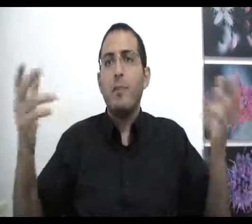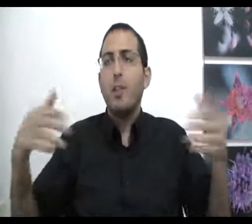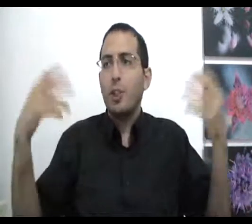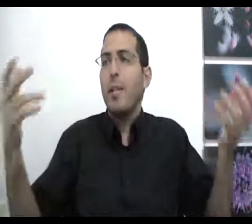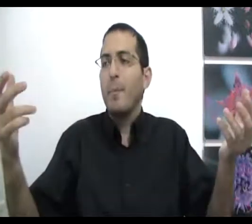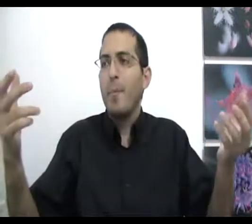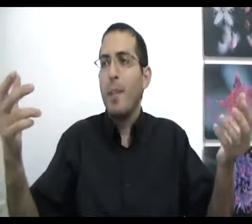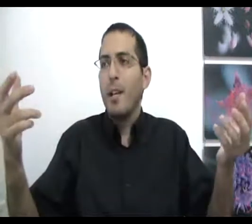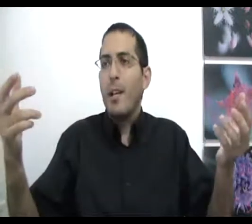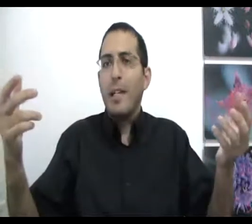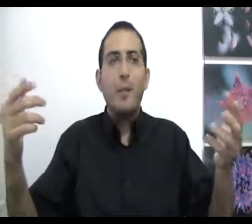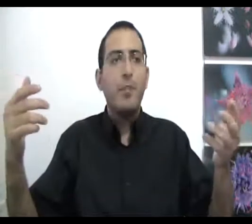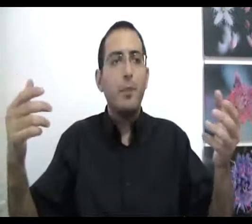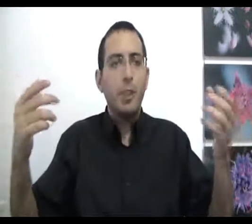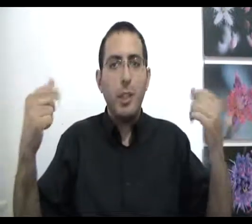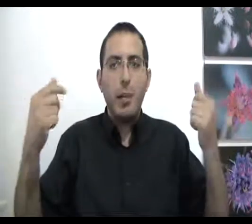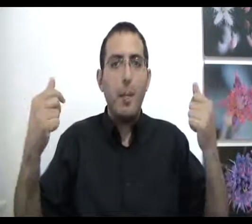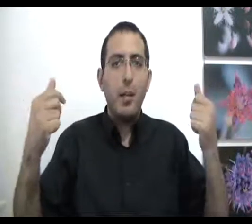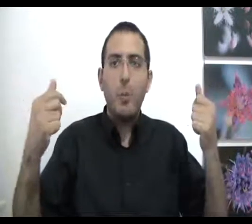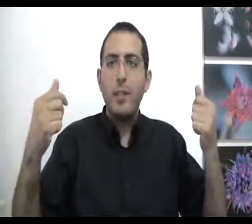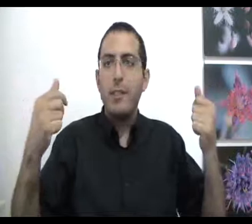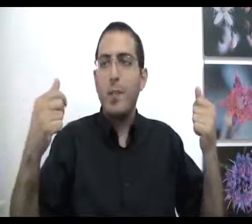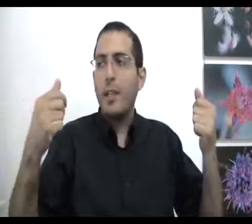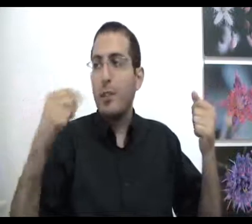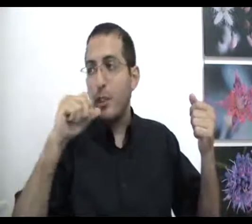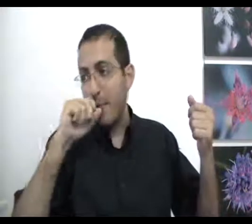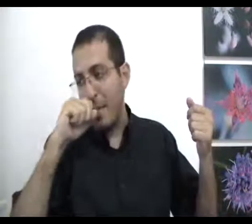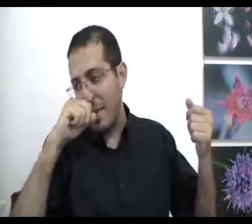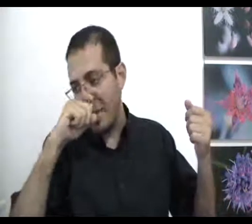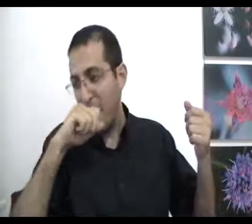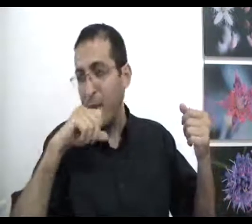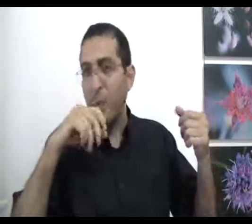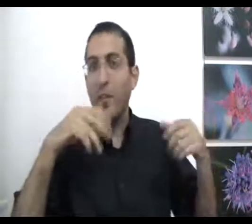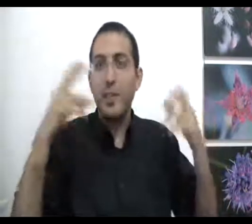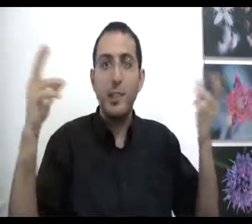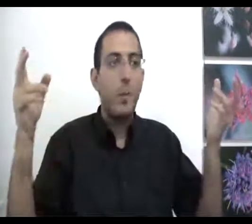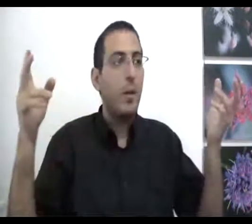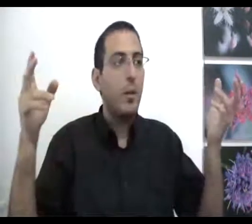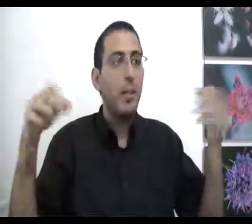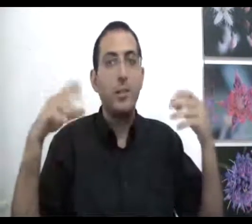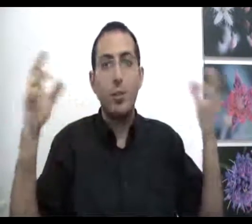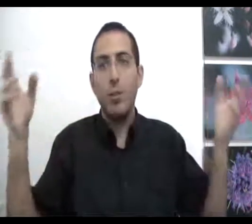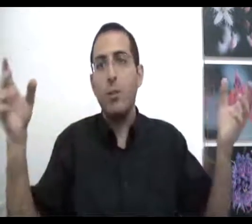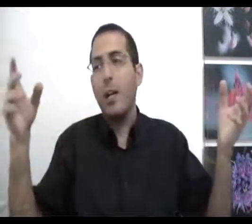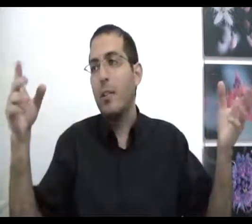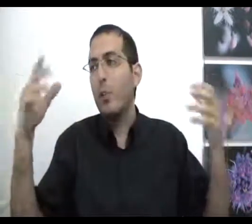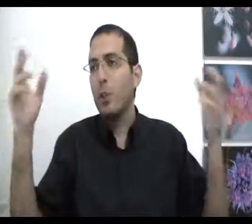שישנם, גם הדברים שישנם ברמה החומרית וגם הדברים שישנם ברמה המרטפיזית במירכאות, הרצונות, התחושות,